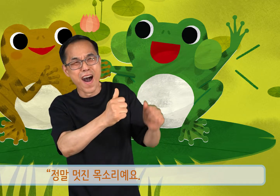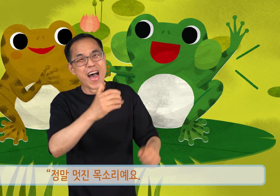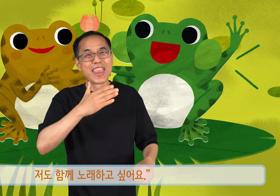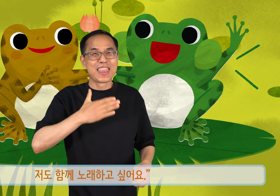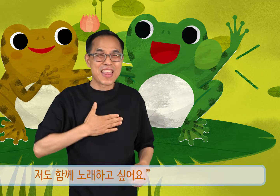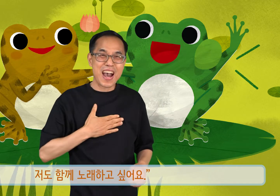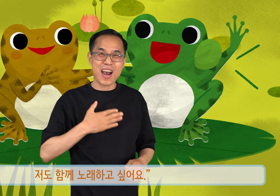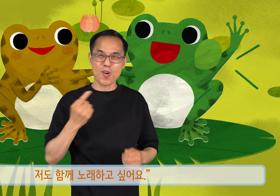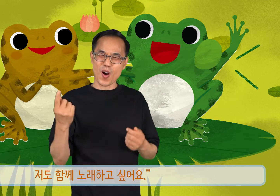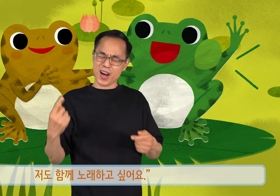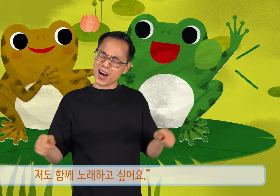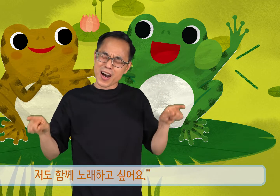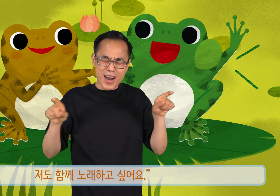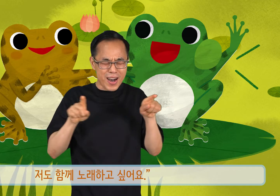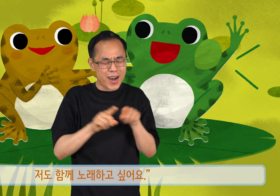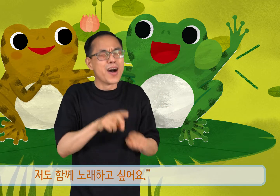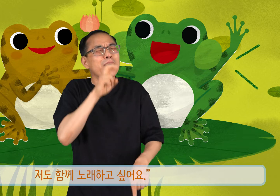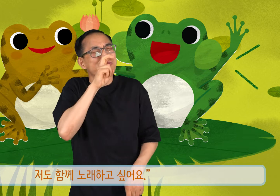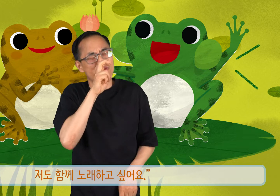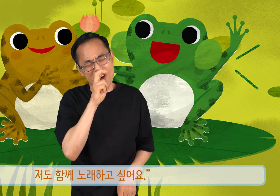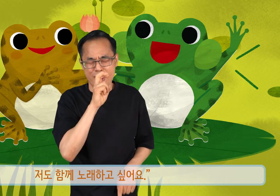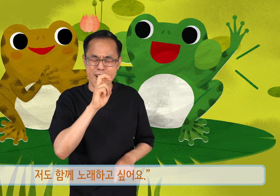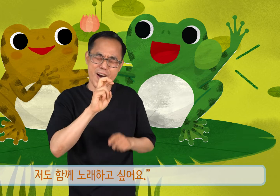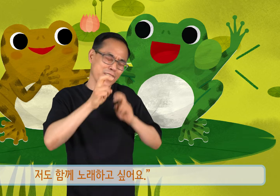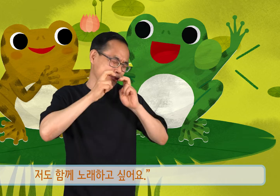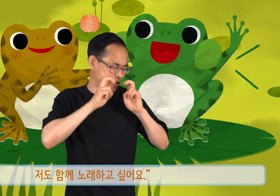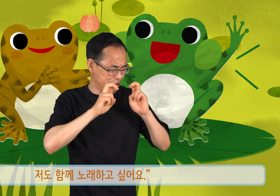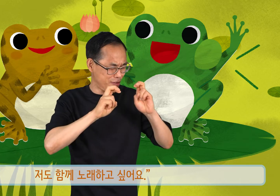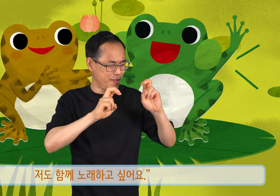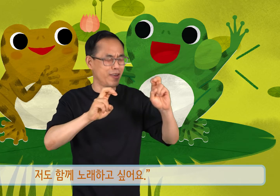저도 함께 노래하고 싶어요.